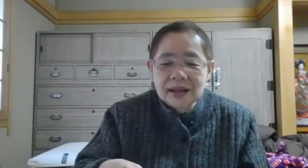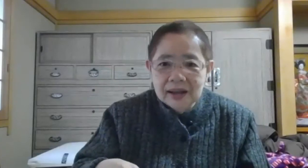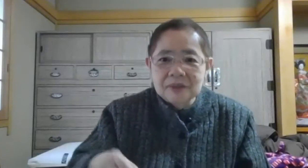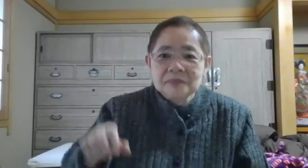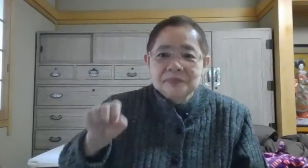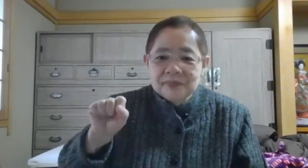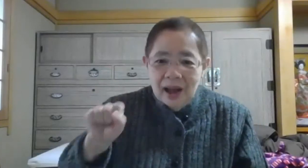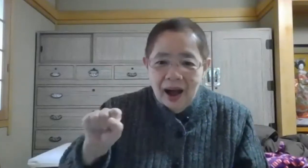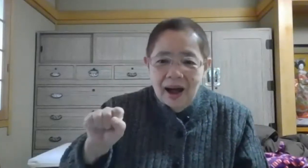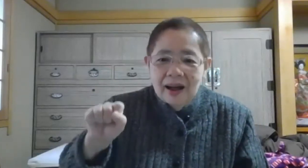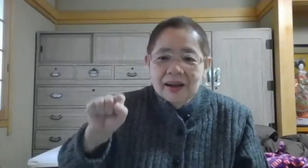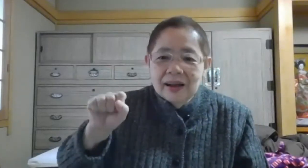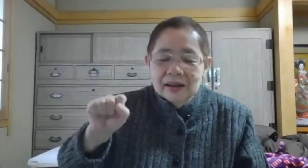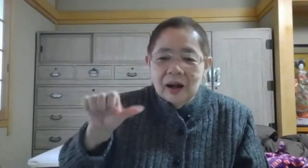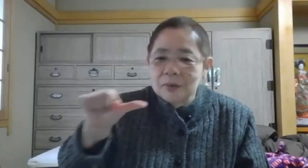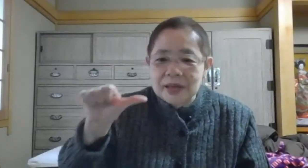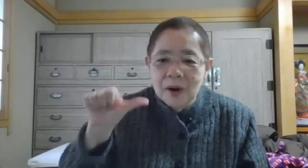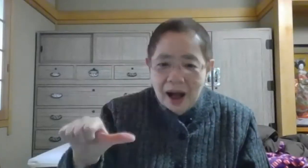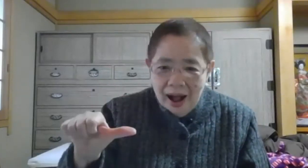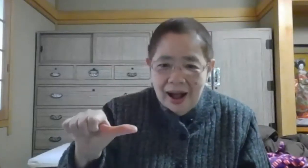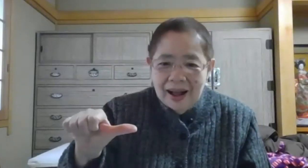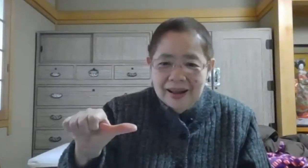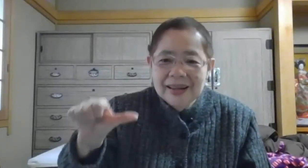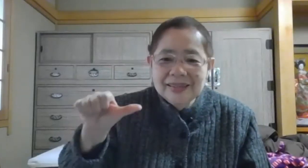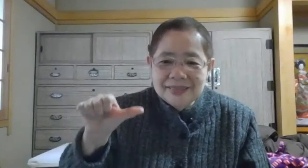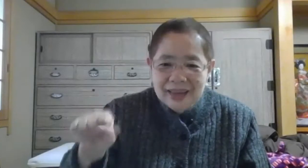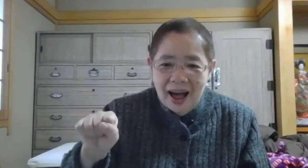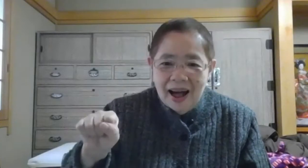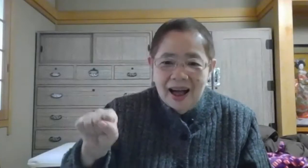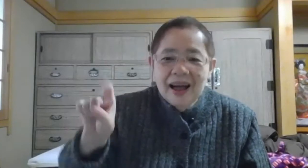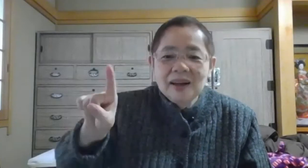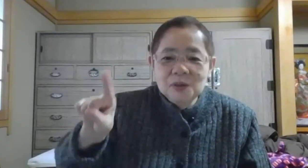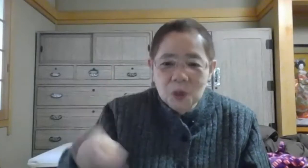これであ、さ、の